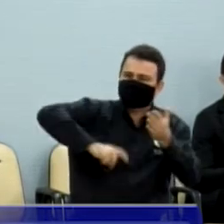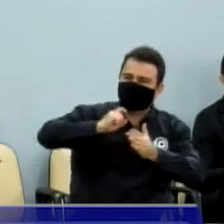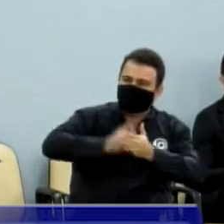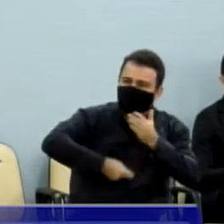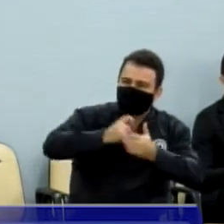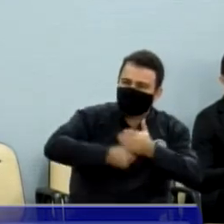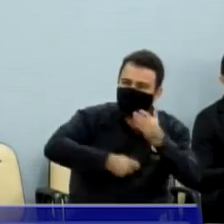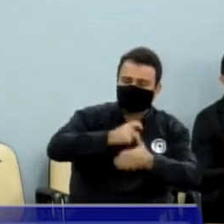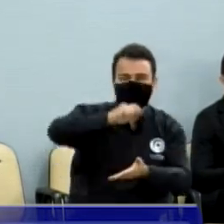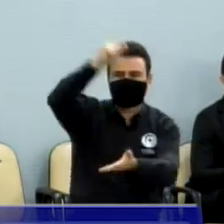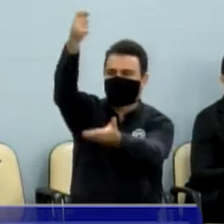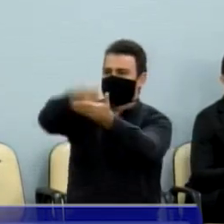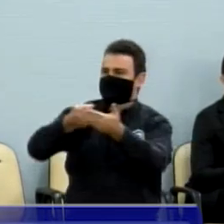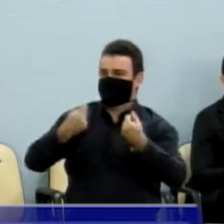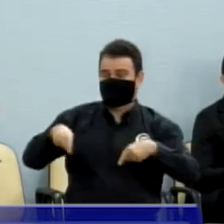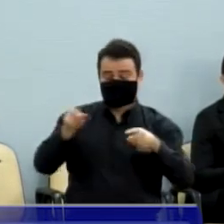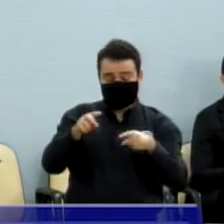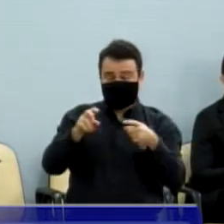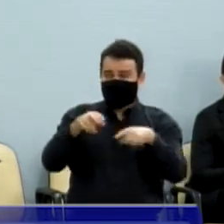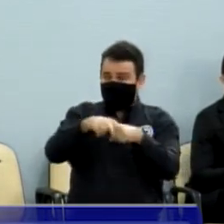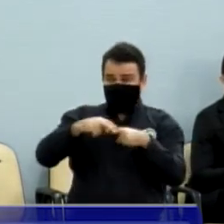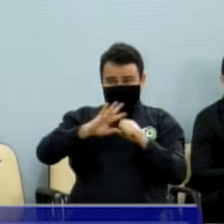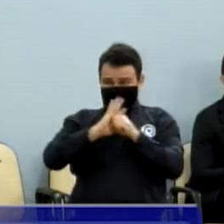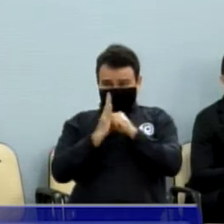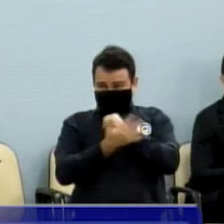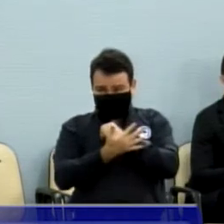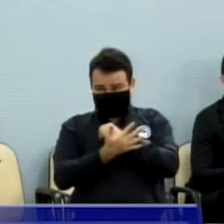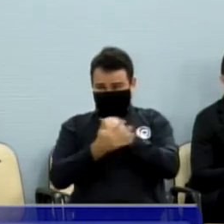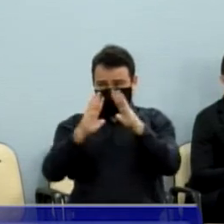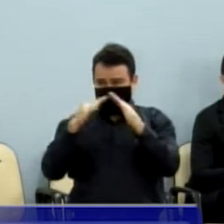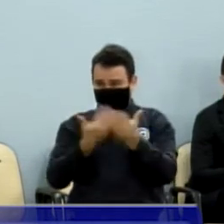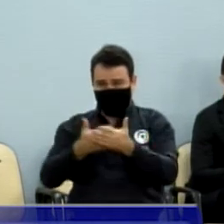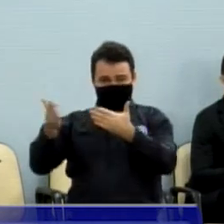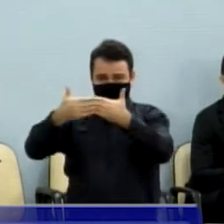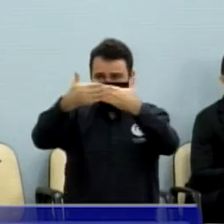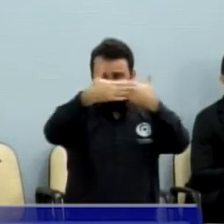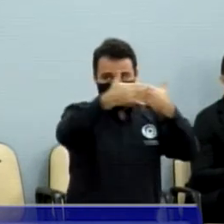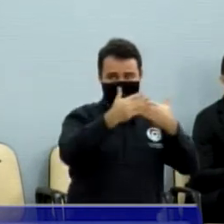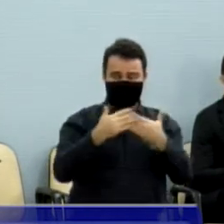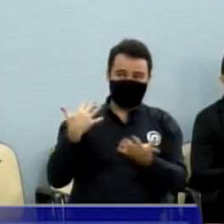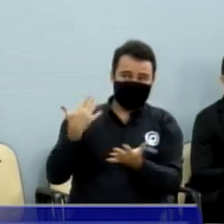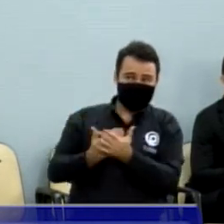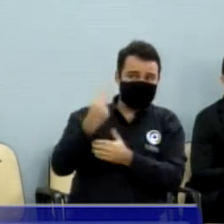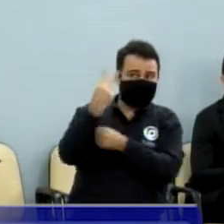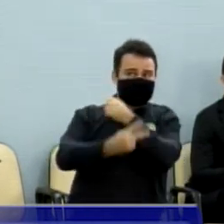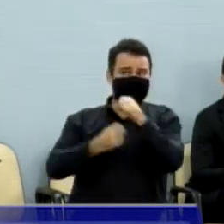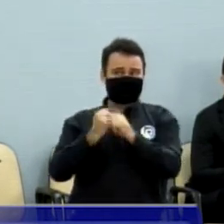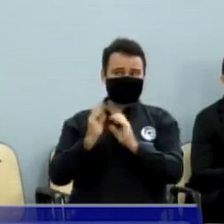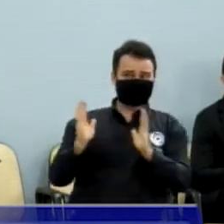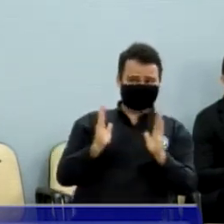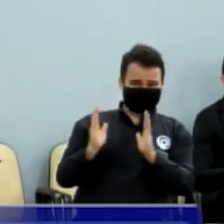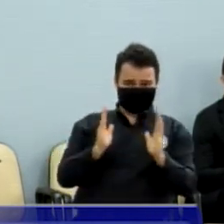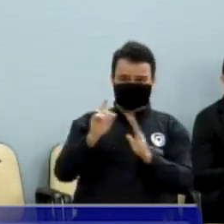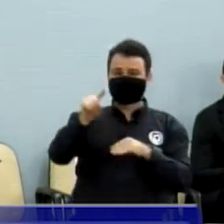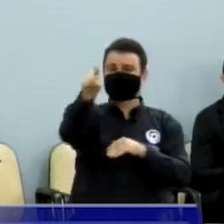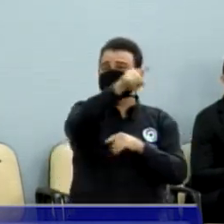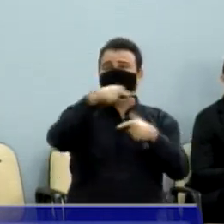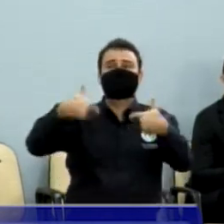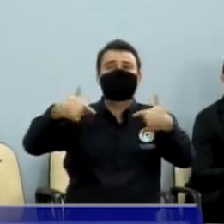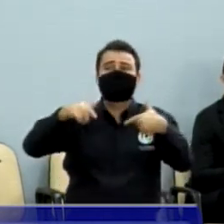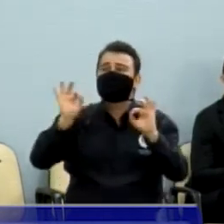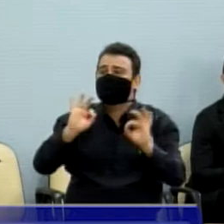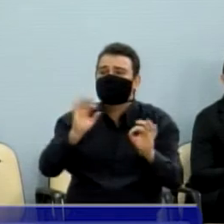trabalharam, não poderiam trabalhar esses dois anos. Enquanto durasse a pandemia...